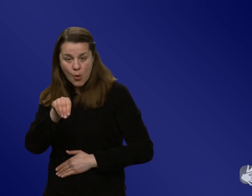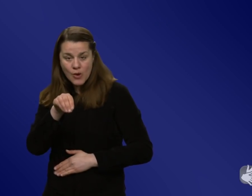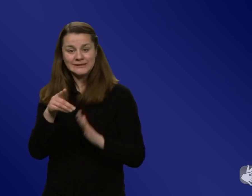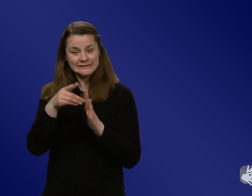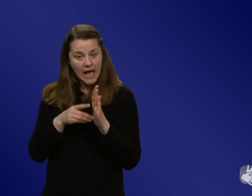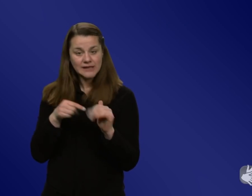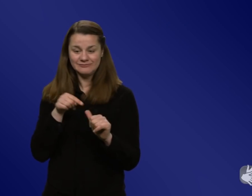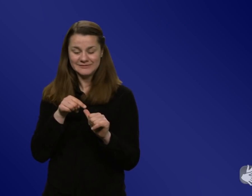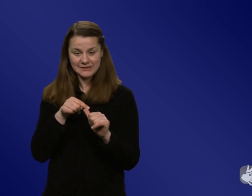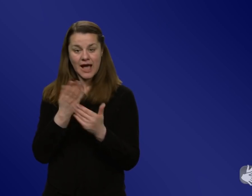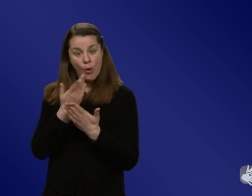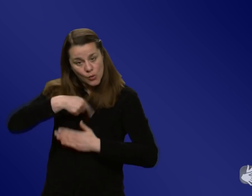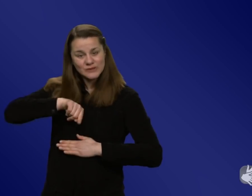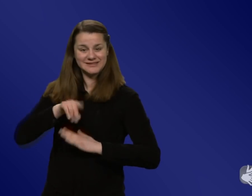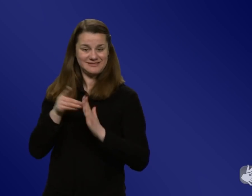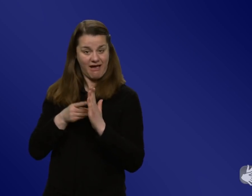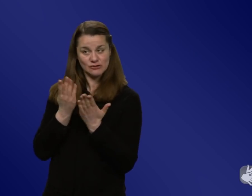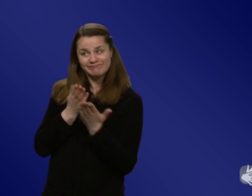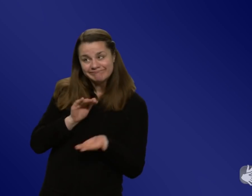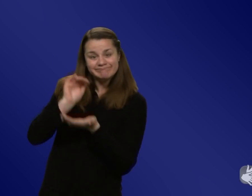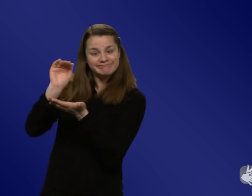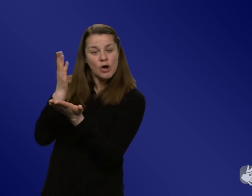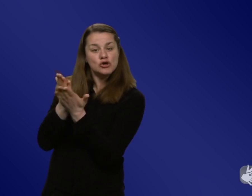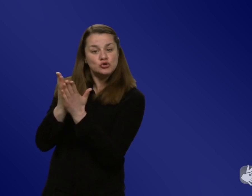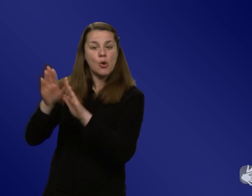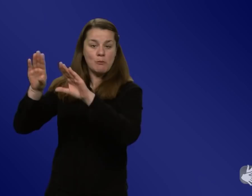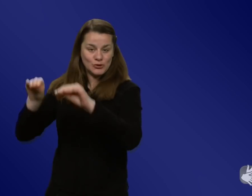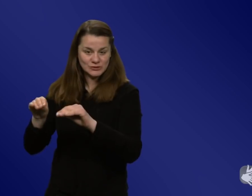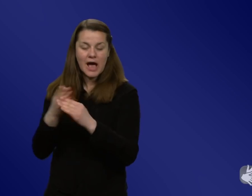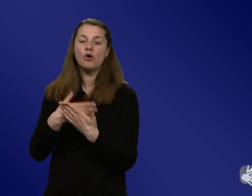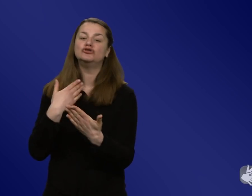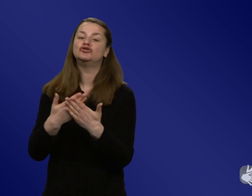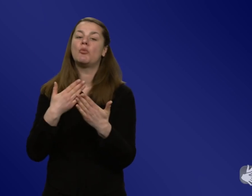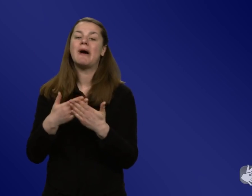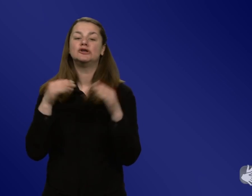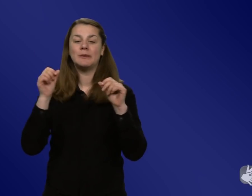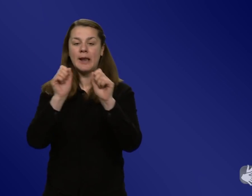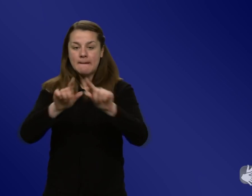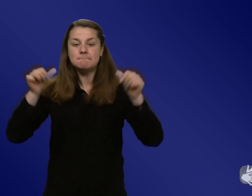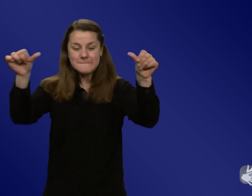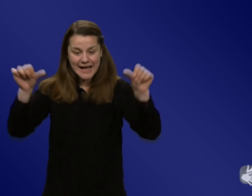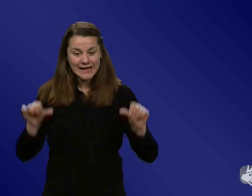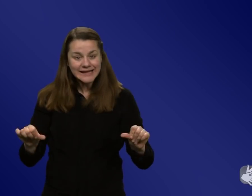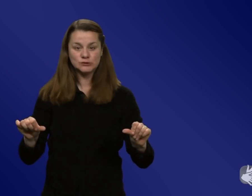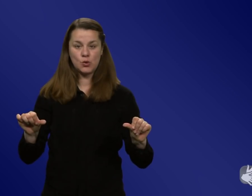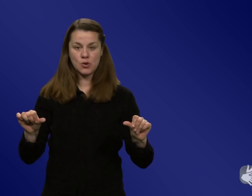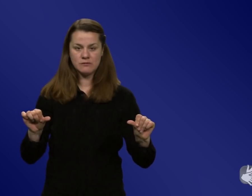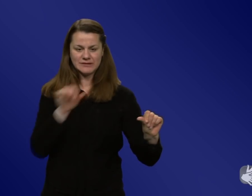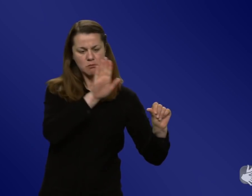benutzt. Und auch für die Plakataktion wurde uns rückgemeldet, dass da viel genutzt wurde. Wir gucken da nicht